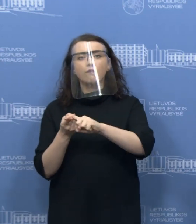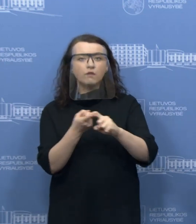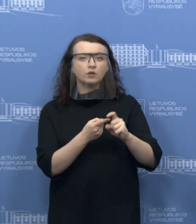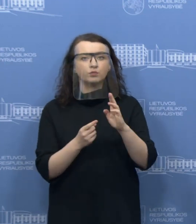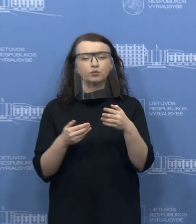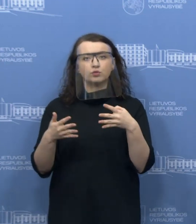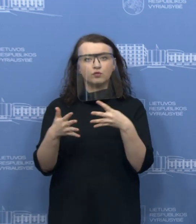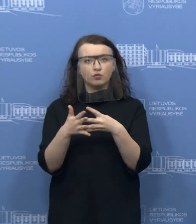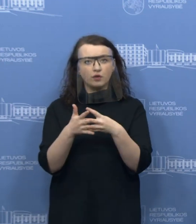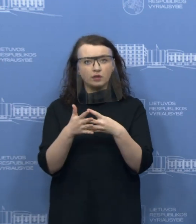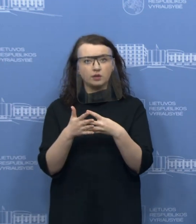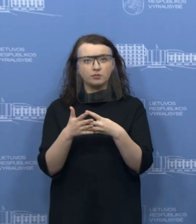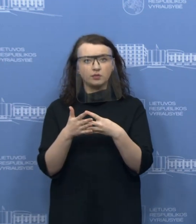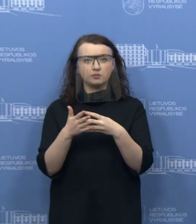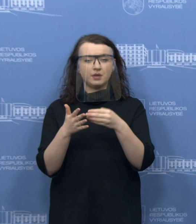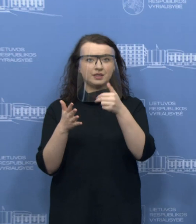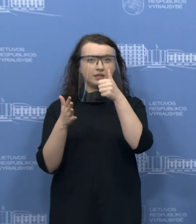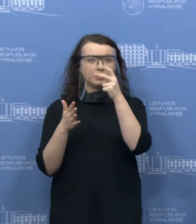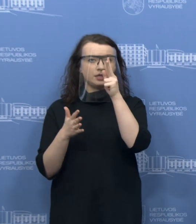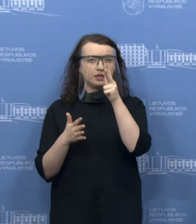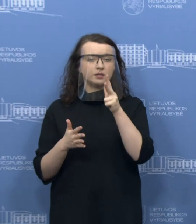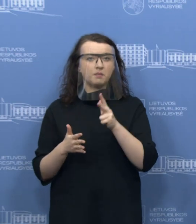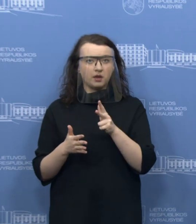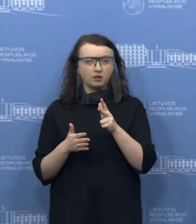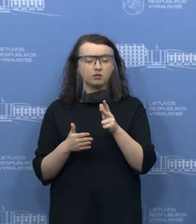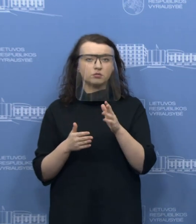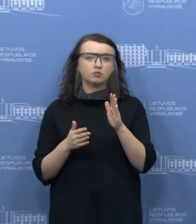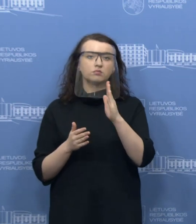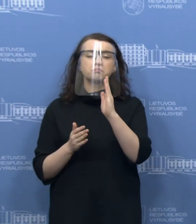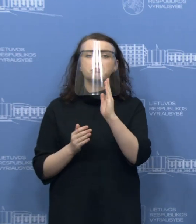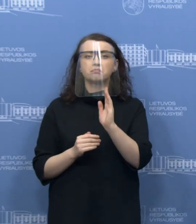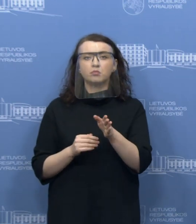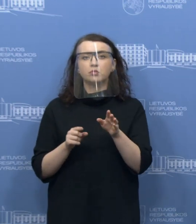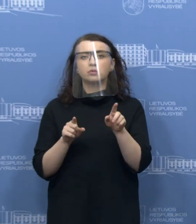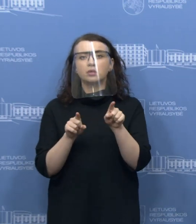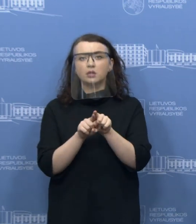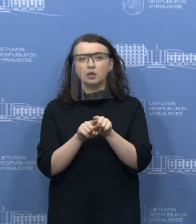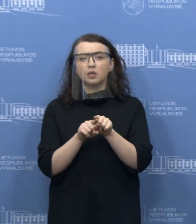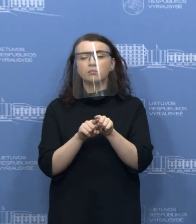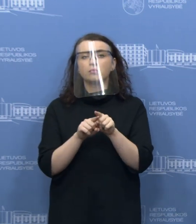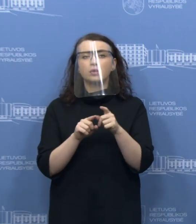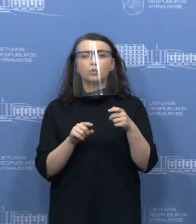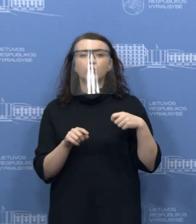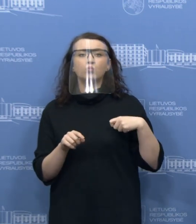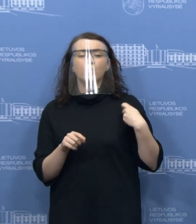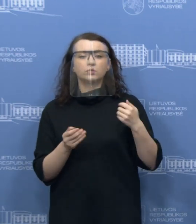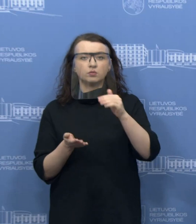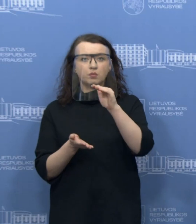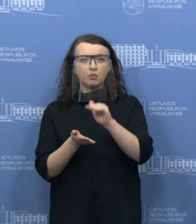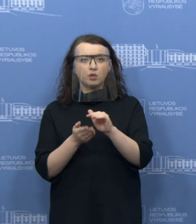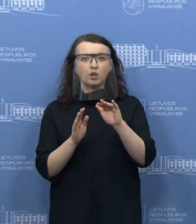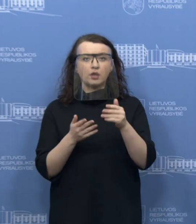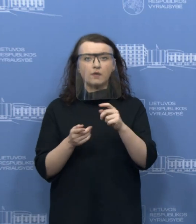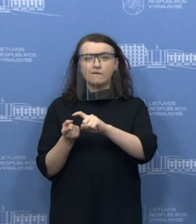suvaldytas pirmąjį pusmetį, tai kritimą skaičiuosime vienženklių skaičių, jeigu virusas